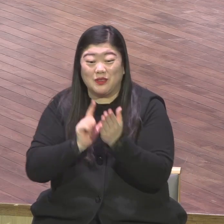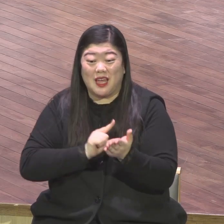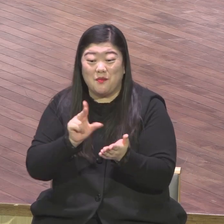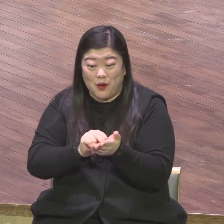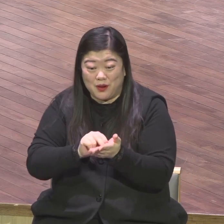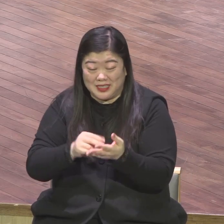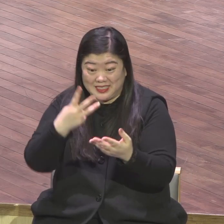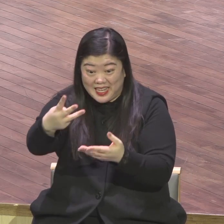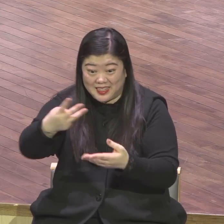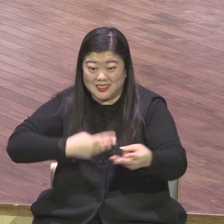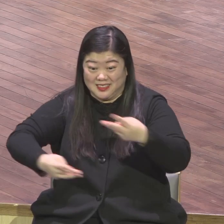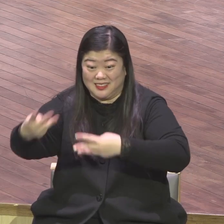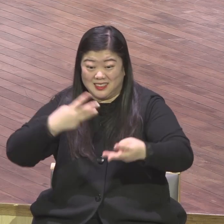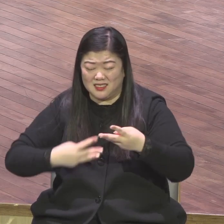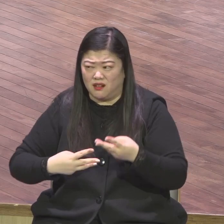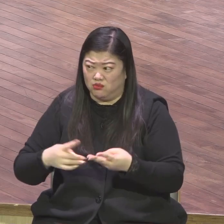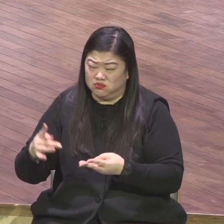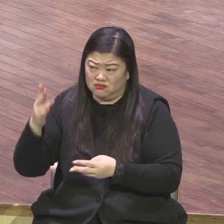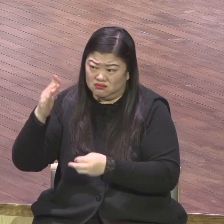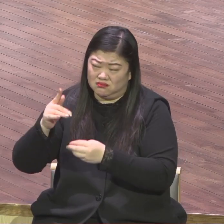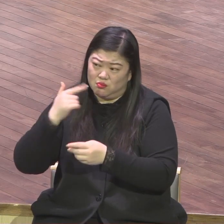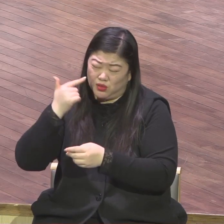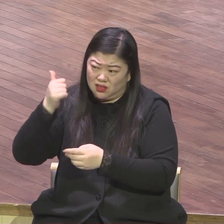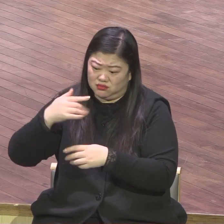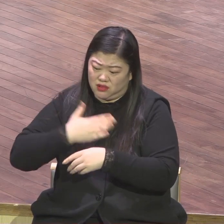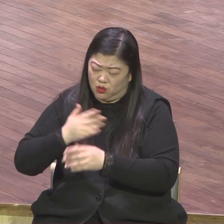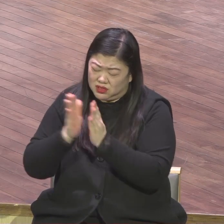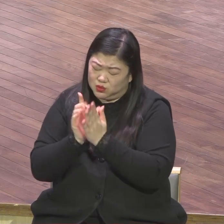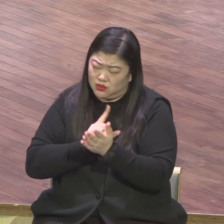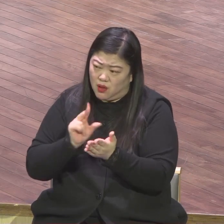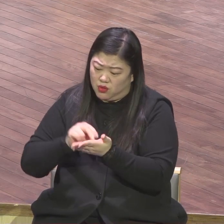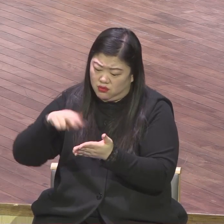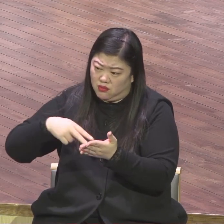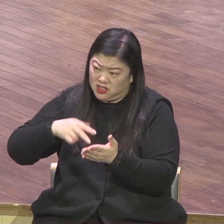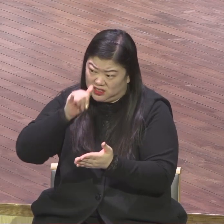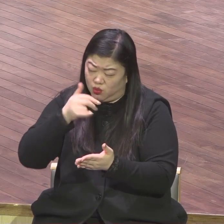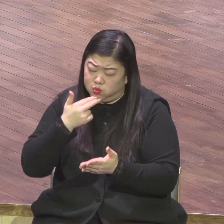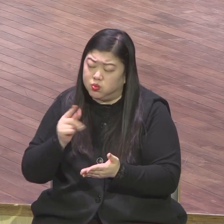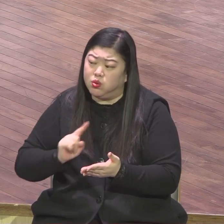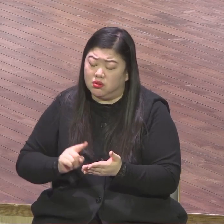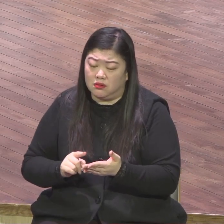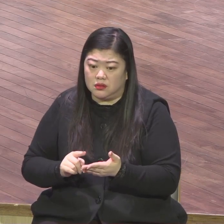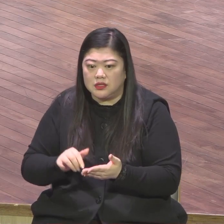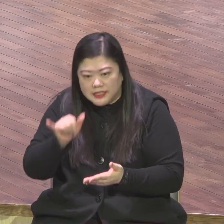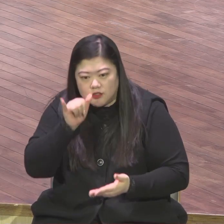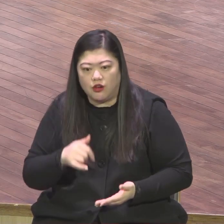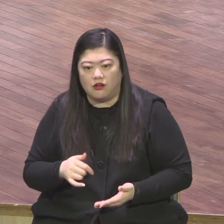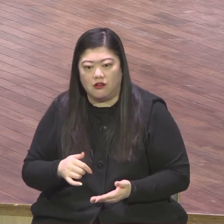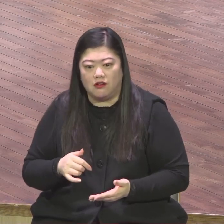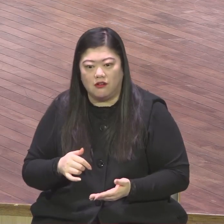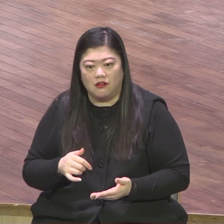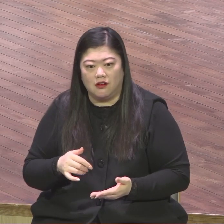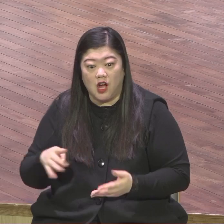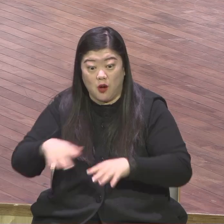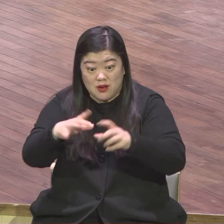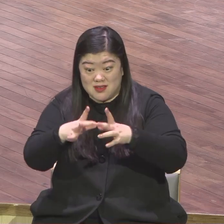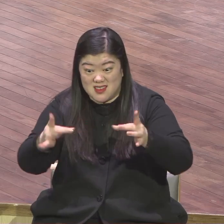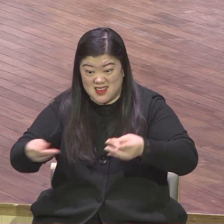여러분이 내놓으면 책자가 딱 전교인 세 가지 기도 제목이 쫙 올라옵니다 책을 만들어서 와요 그럼 우리 교육자들이